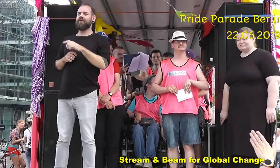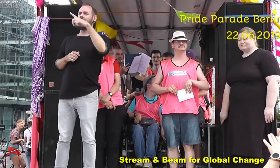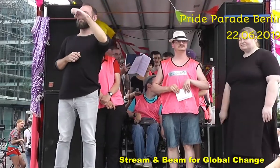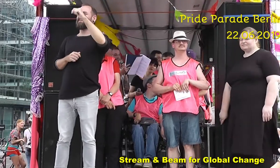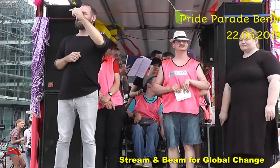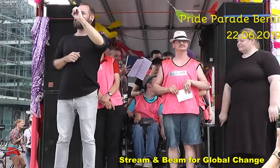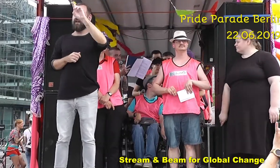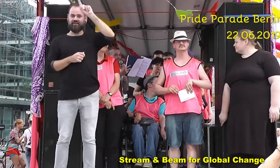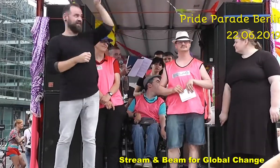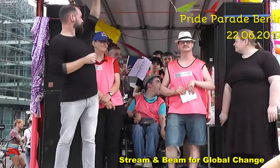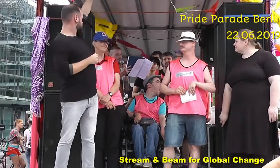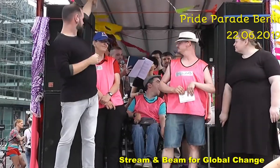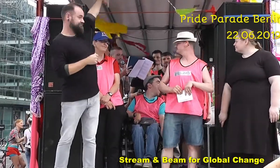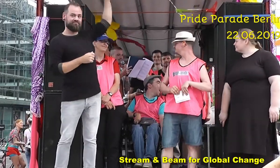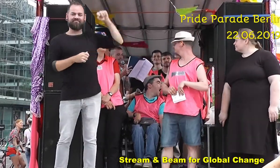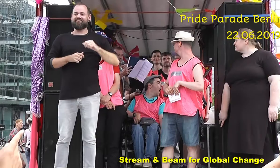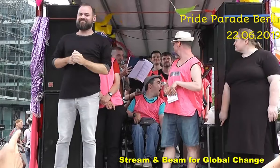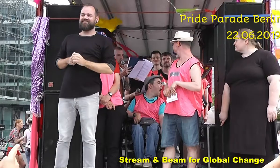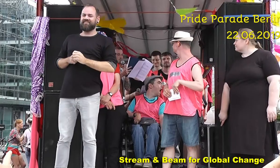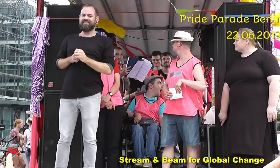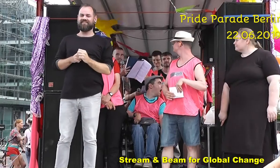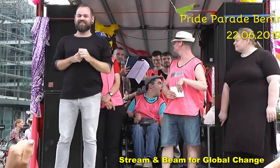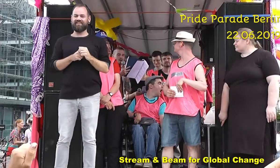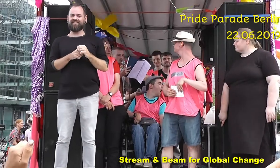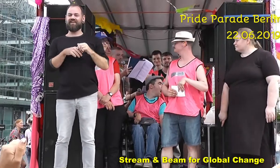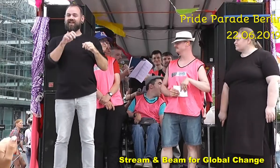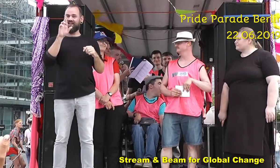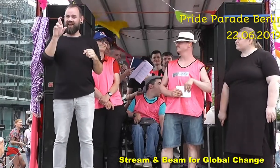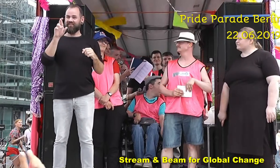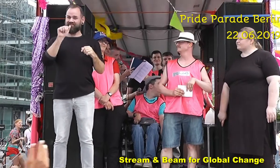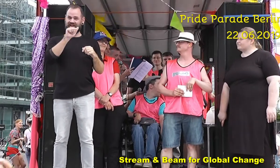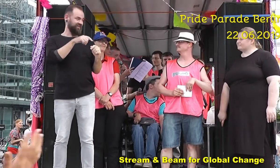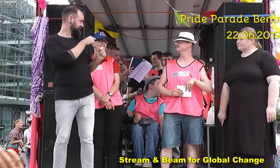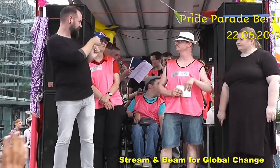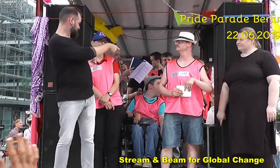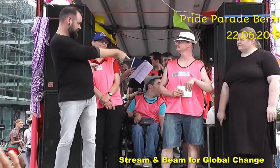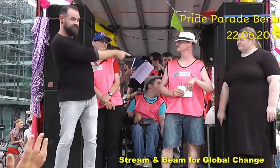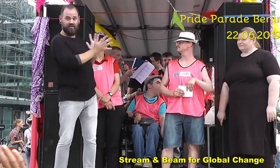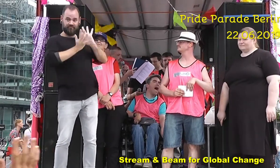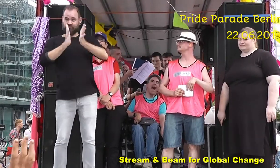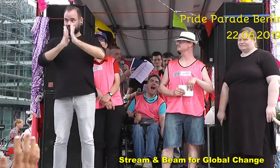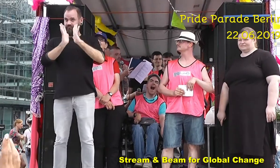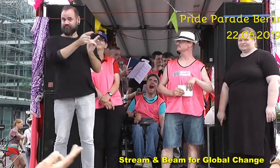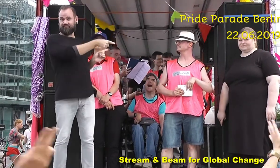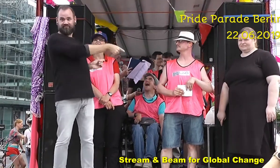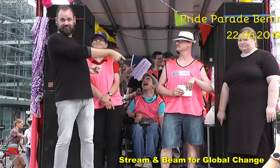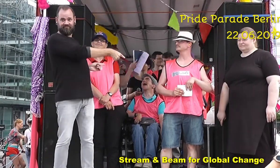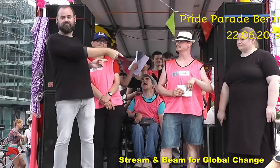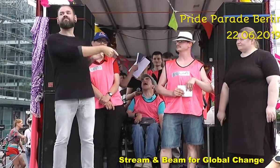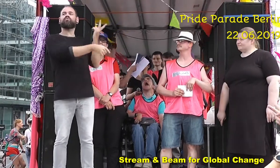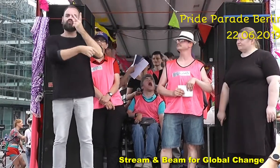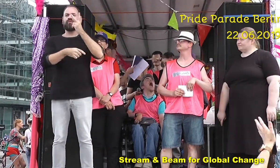gebärden und werden von Chris und Uli in Lautsprache übersetzt. Sven wird von